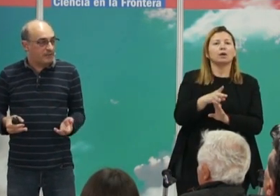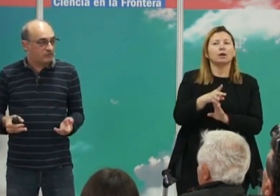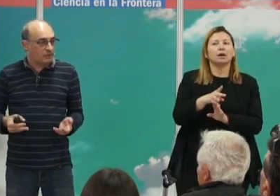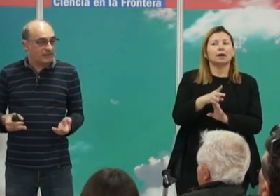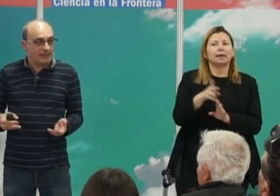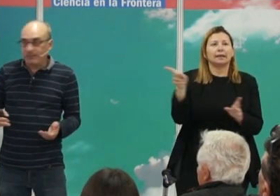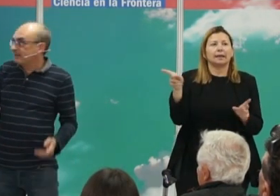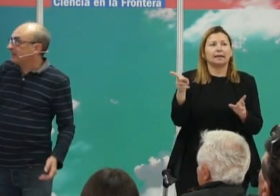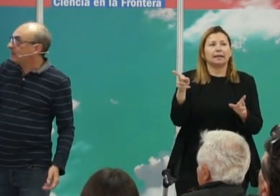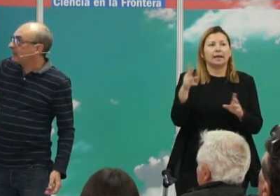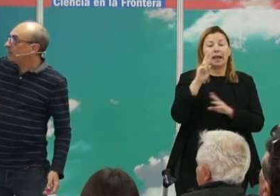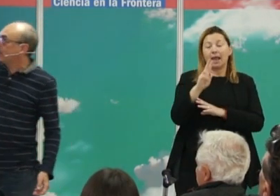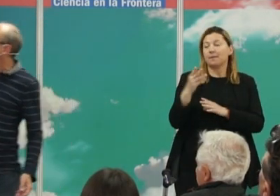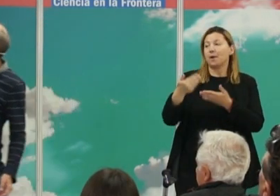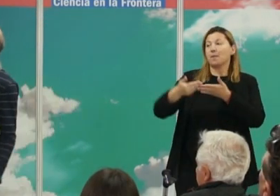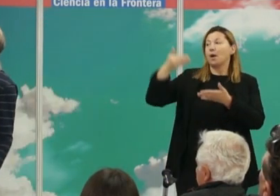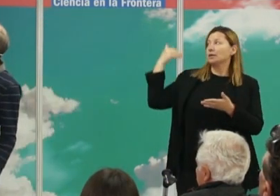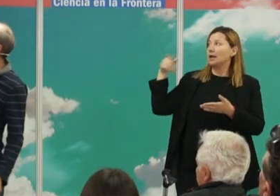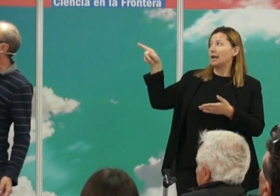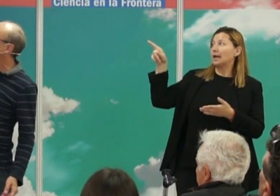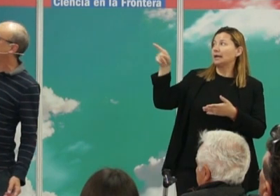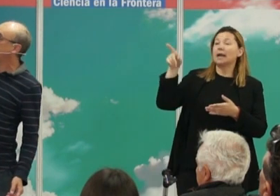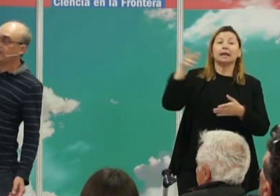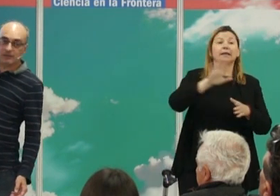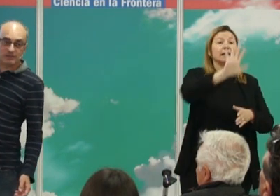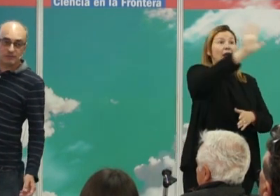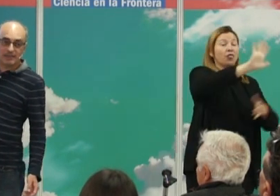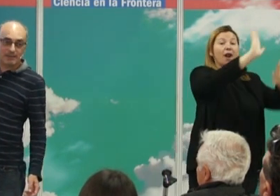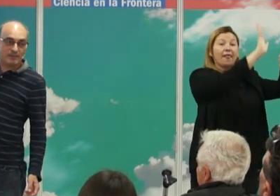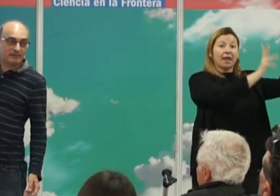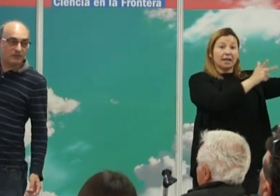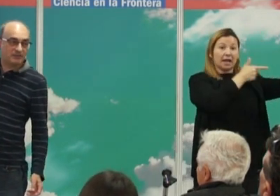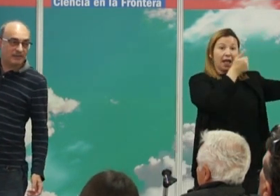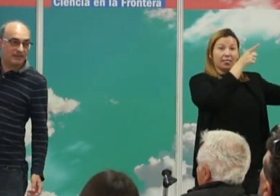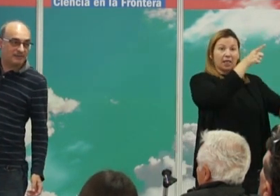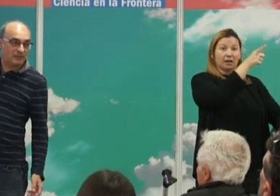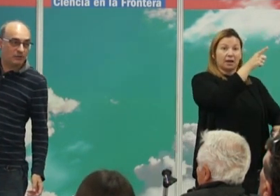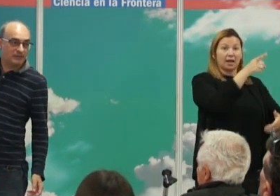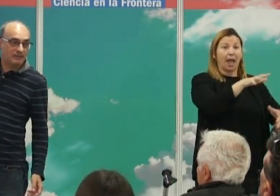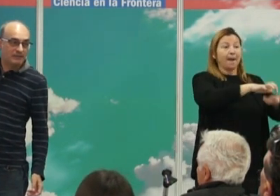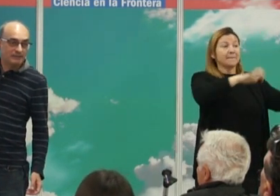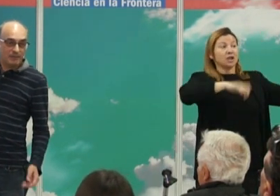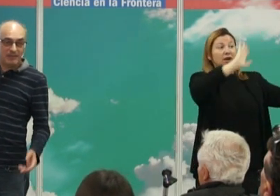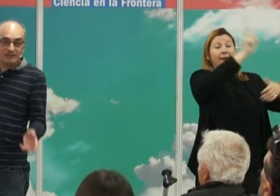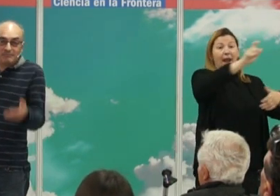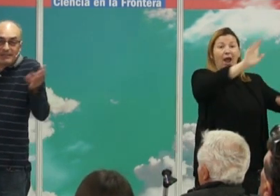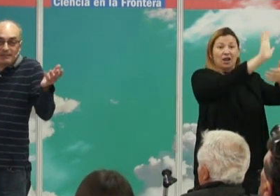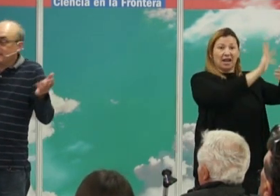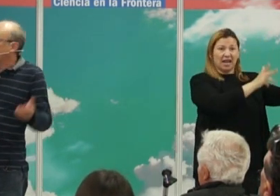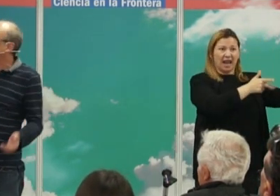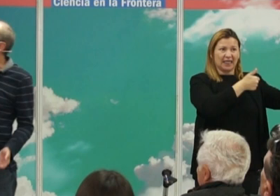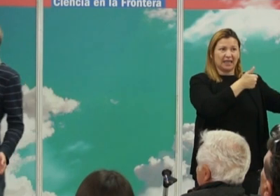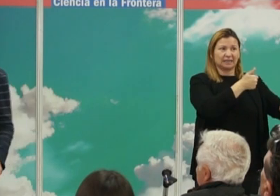una referencia histórica de que pasa por ejemplo en Irlanda en esta zona de Irlanda fijaos que una gran parte de los irlandeses del norte también